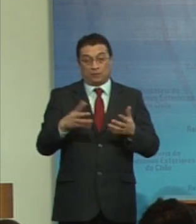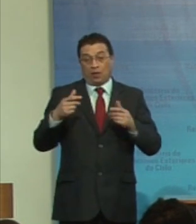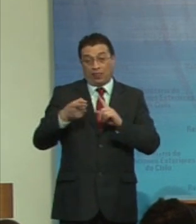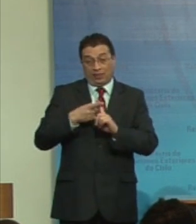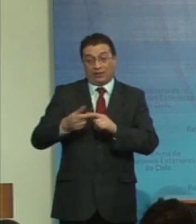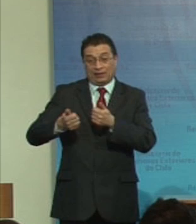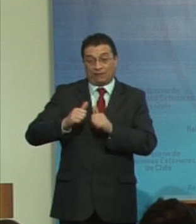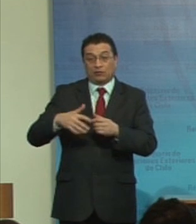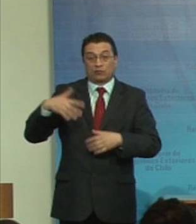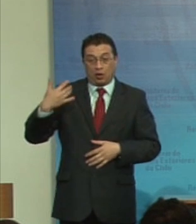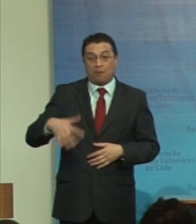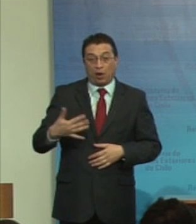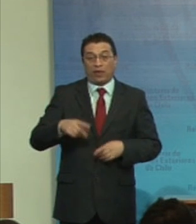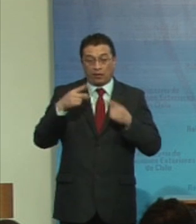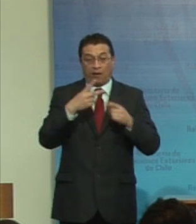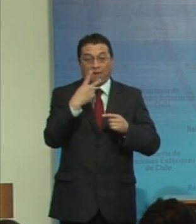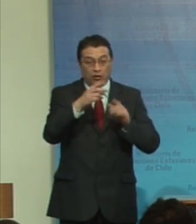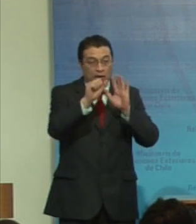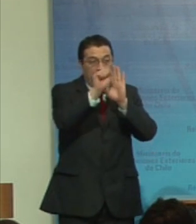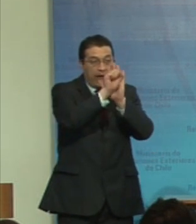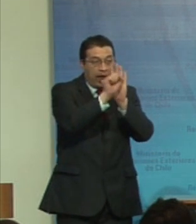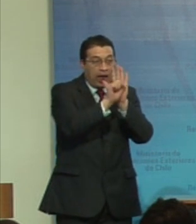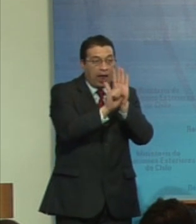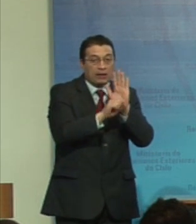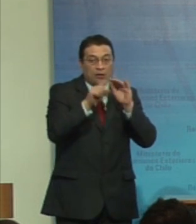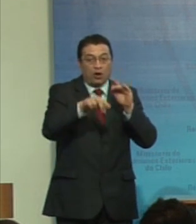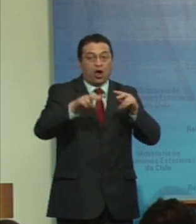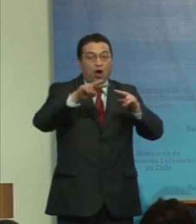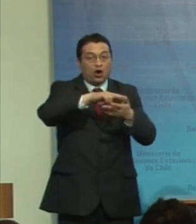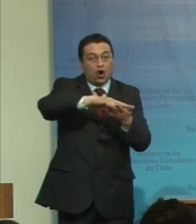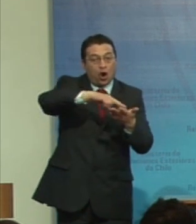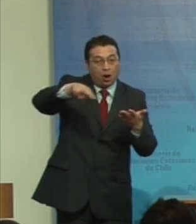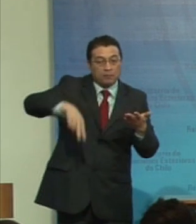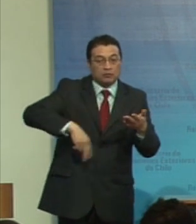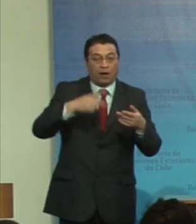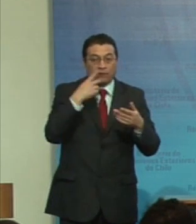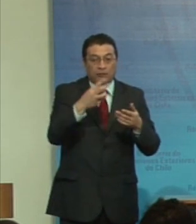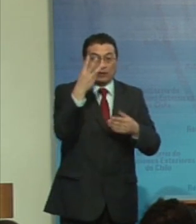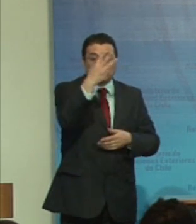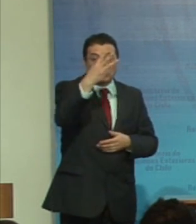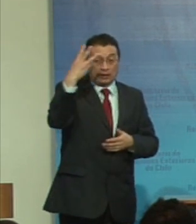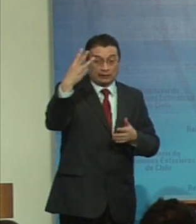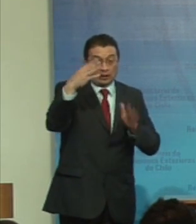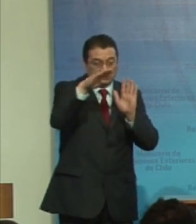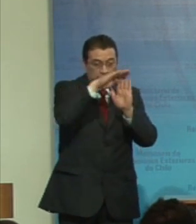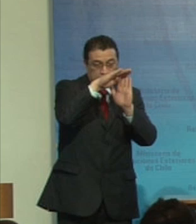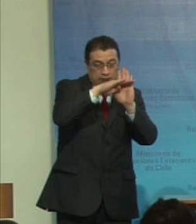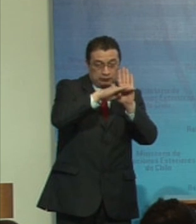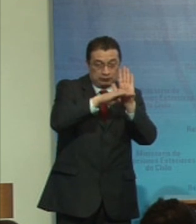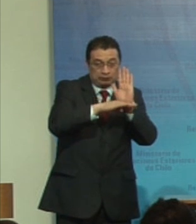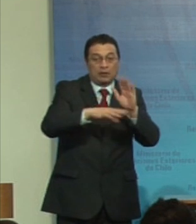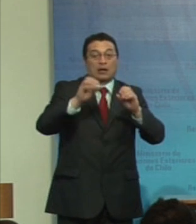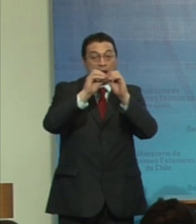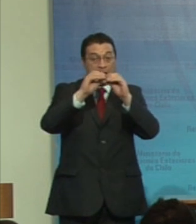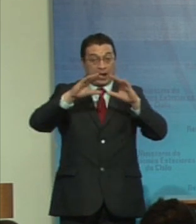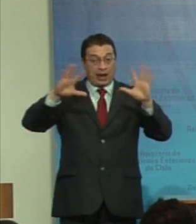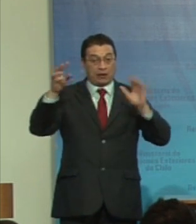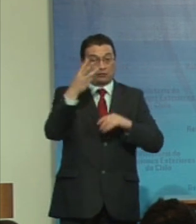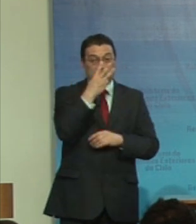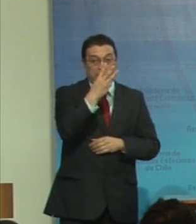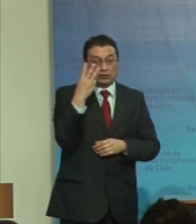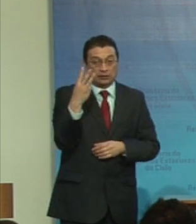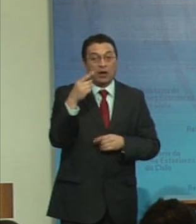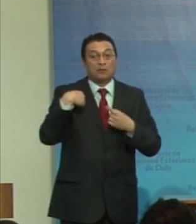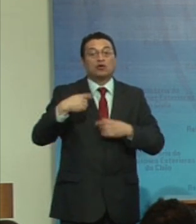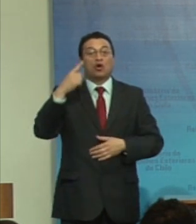enormes porque si uno mira cada artículo de la convención verá que tenemos 33 desafíos clarísimo pero yo me